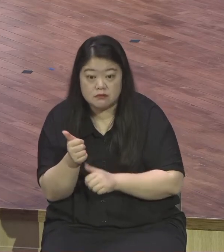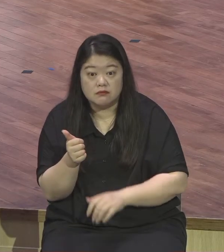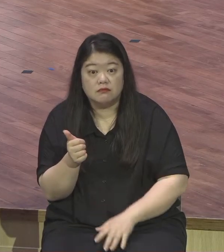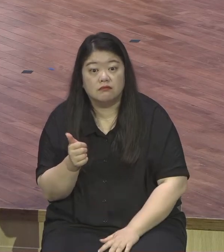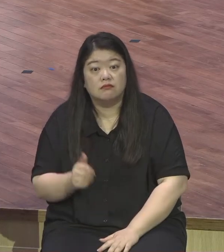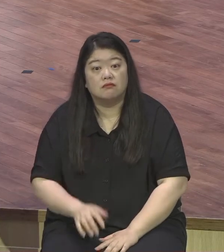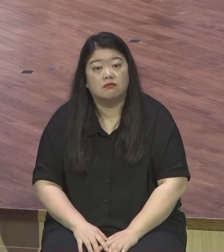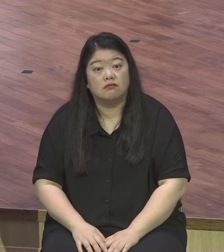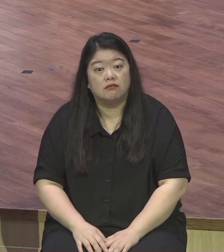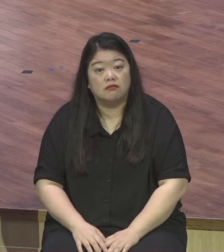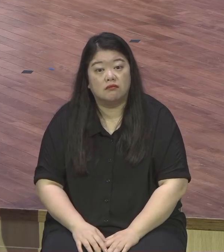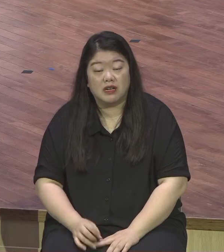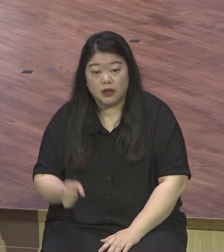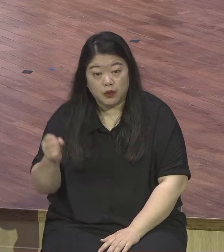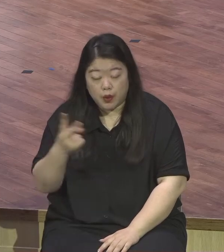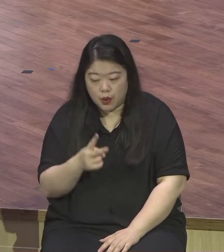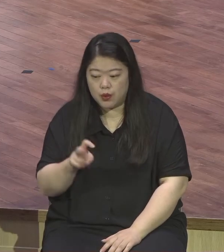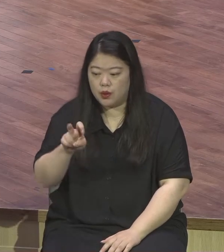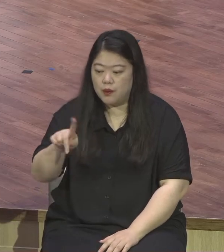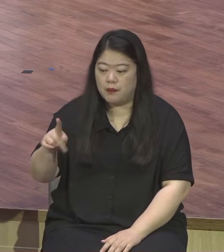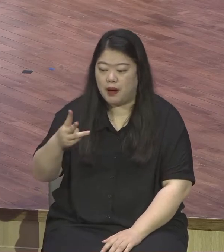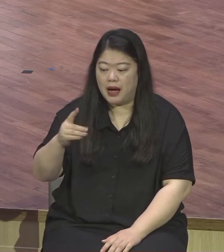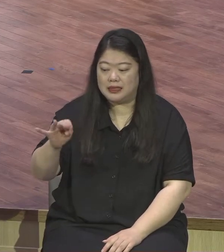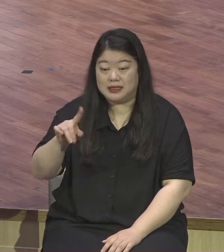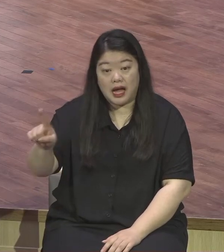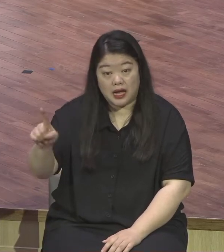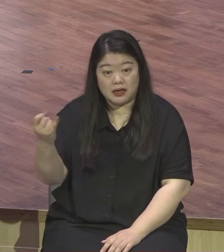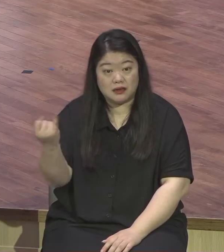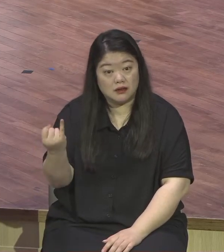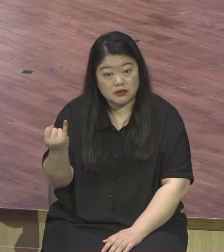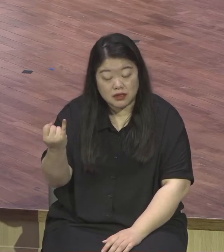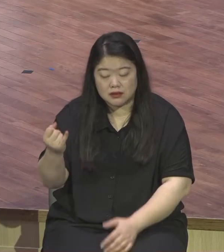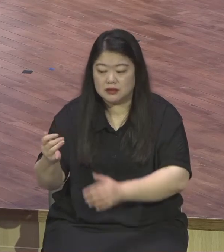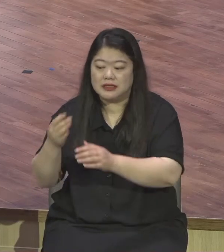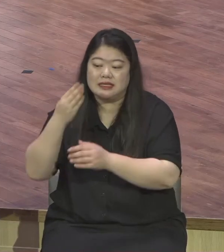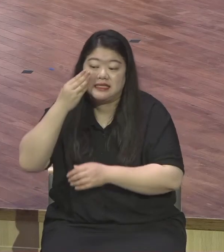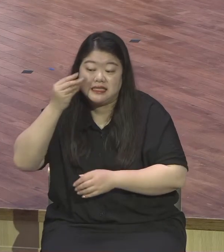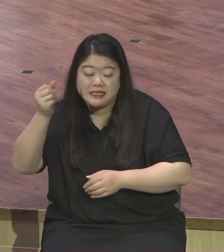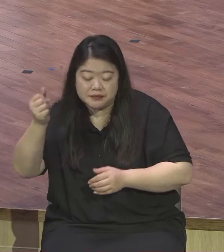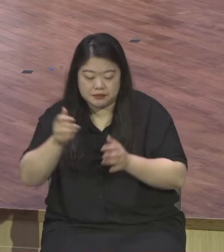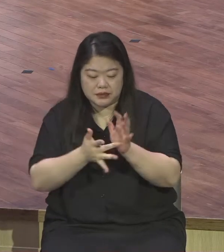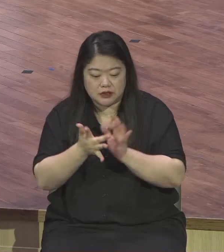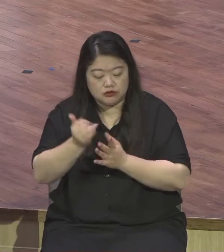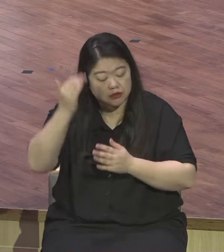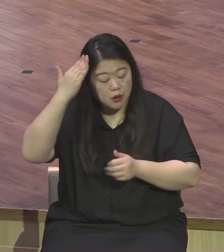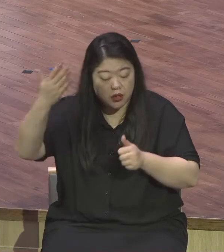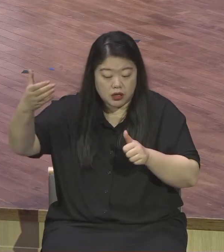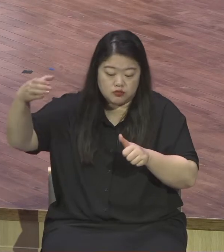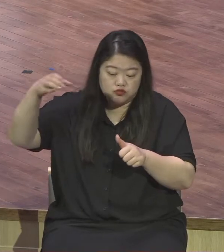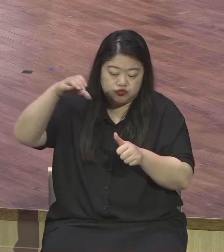행한 헌신의 행위는 예수님의 십자가의 죽음을 미리 준비한 것이라고